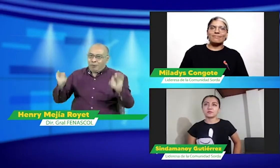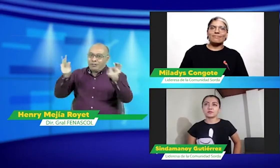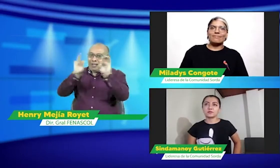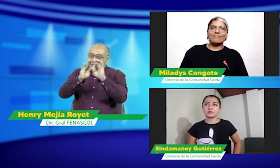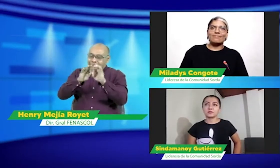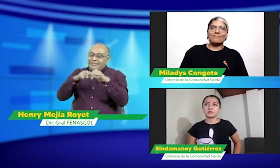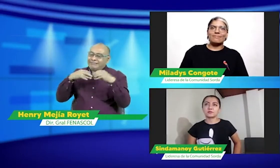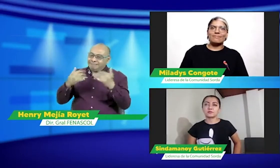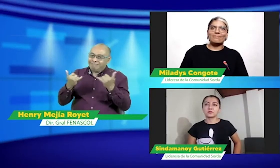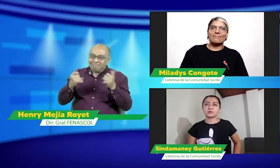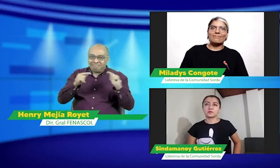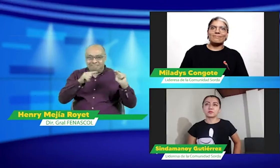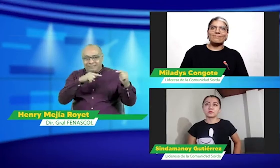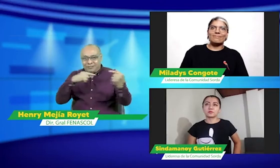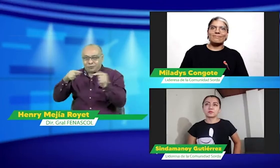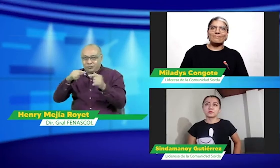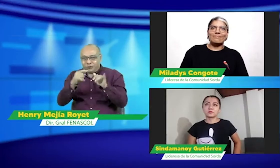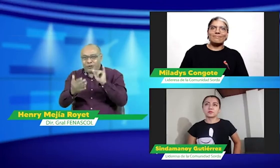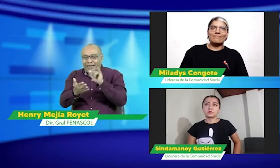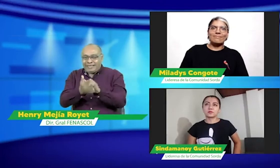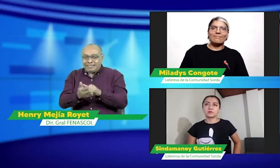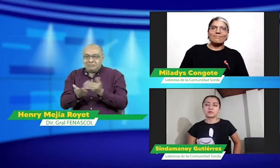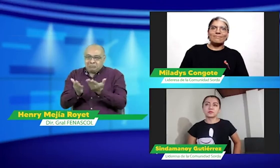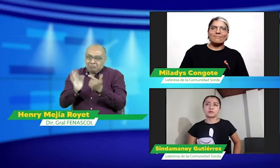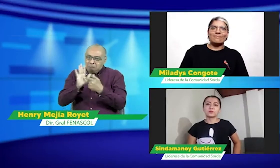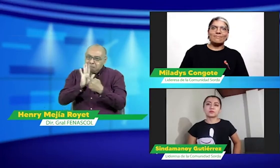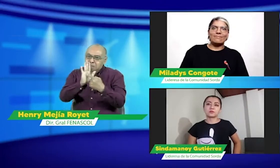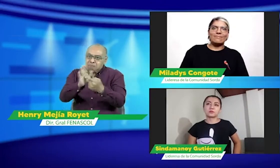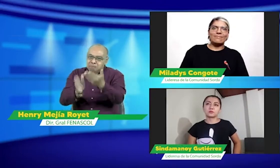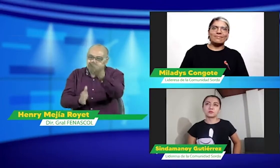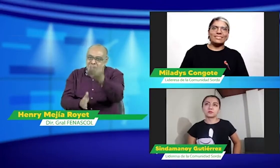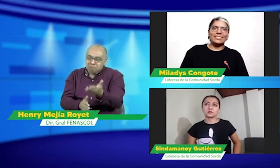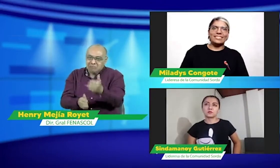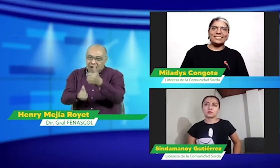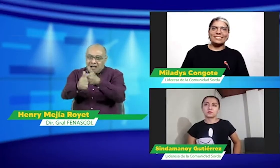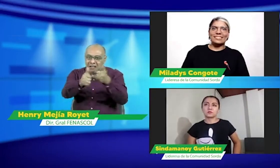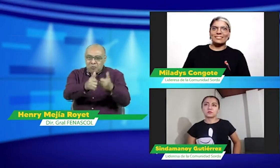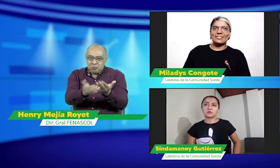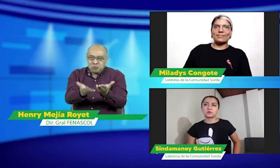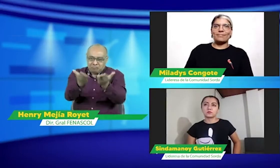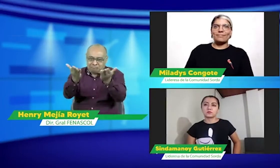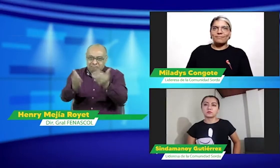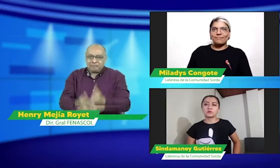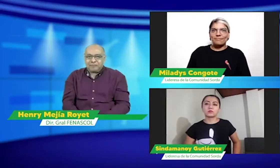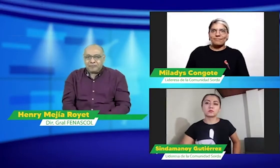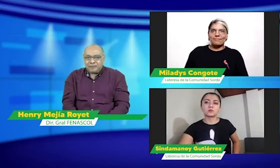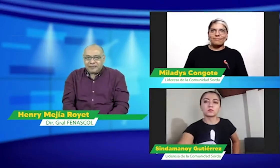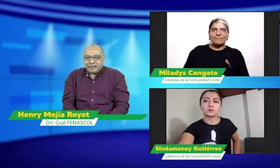Gutiérrez por acompañarnos, por estar con nosotros en este espacio tan importante. Quiero que por favor se presenten.